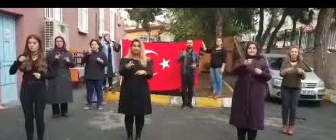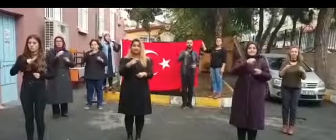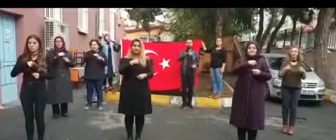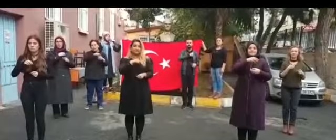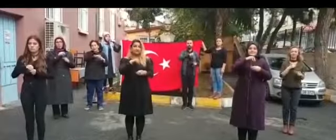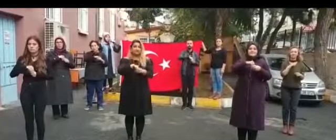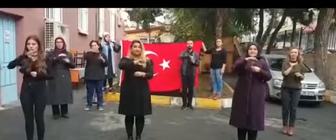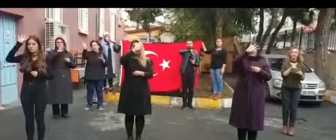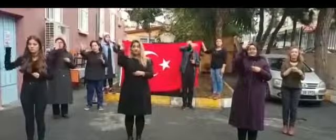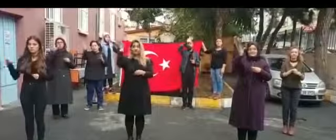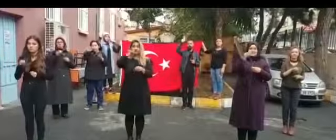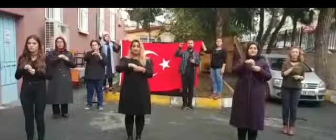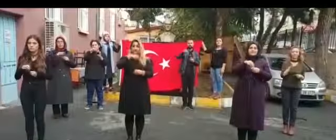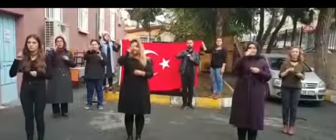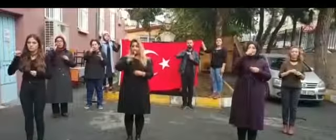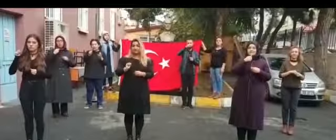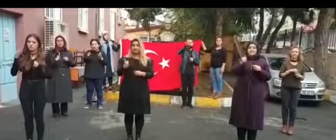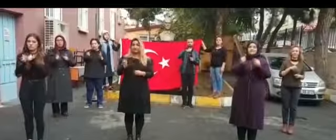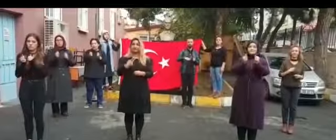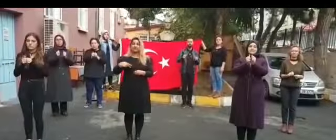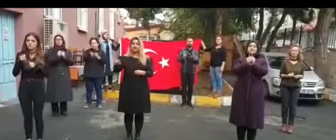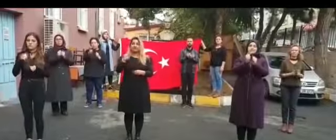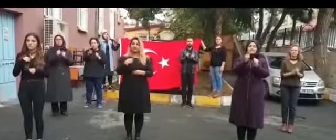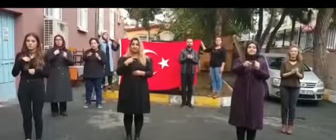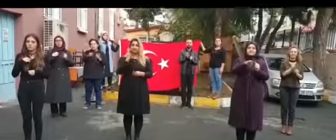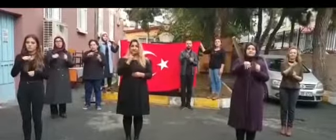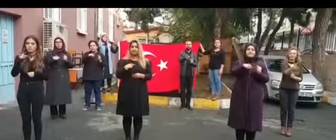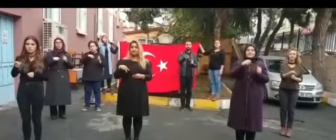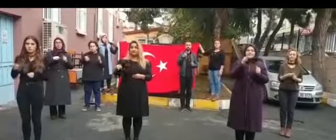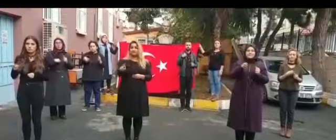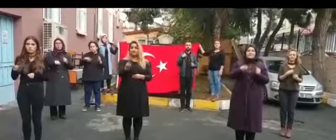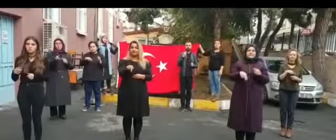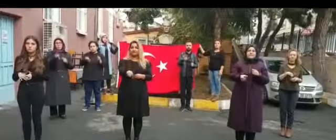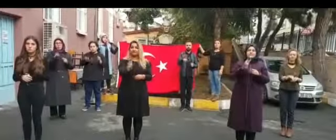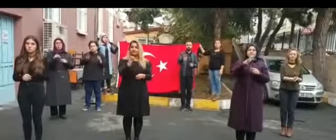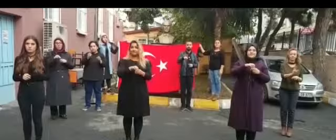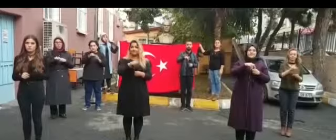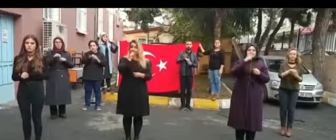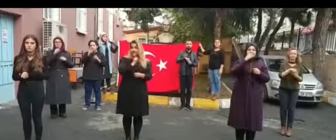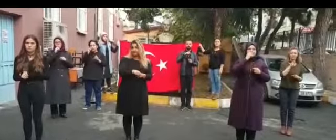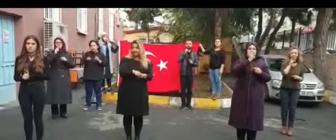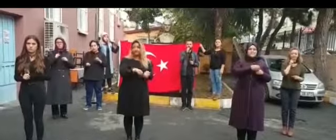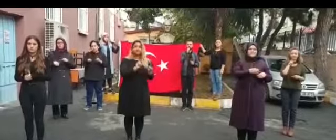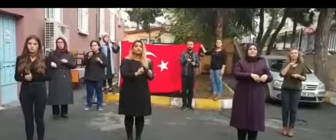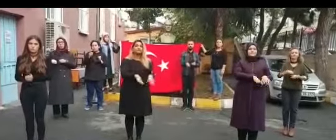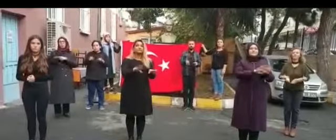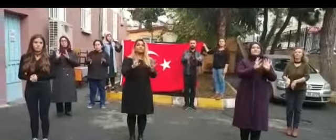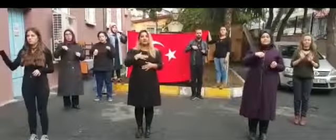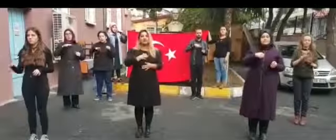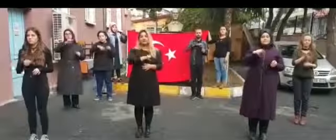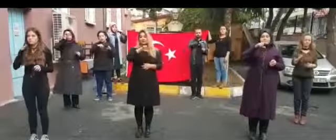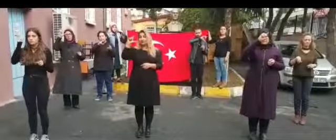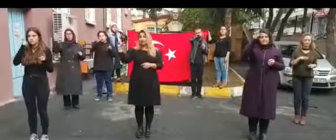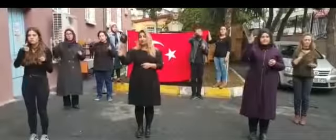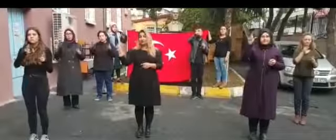Kalbimizde, göklerde, her zaman bizimlesin Biz senin izindeyiz, sözümüzden dönmeyiz Her birimiz